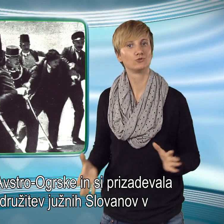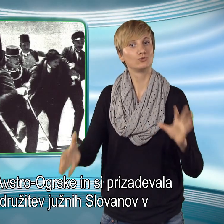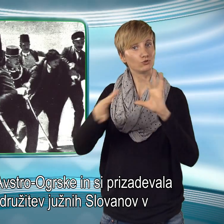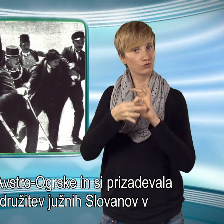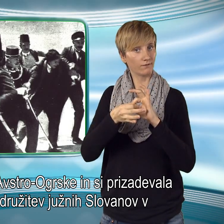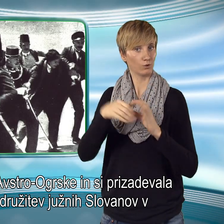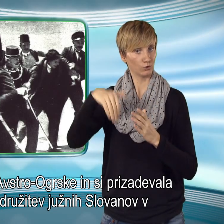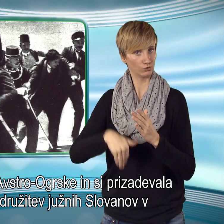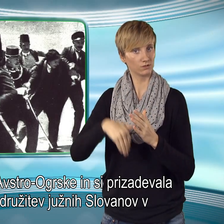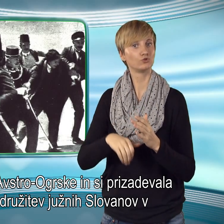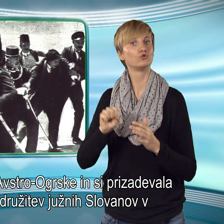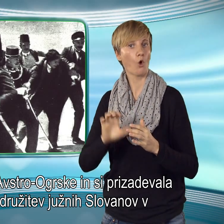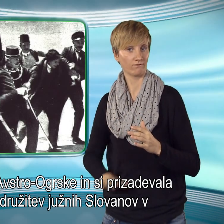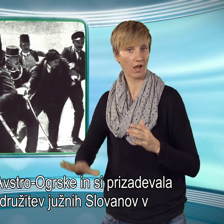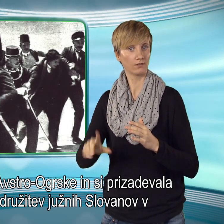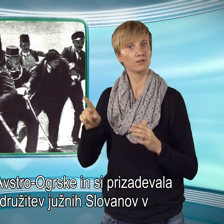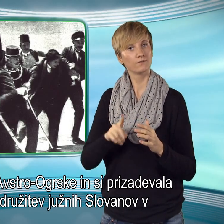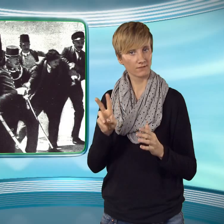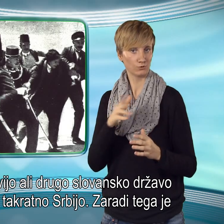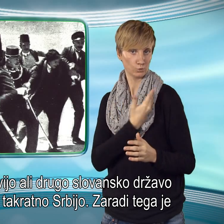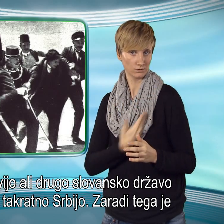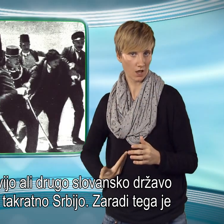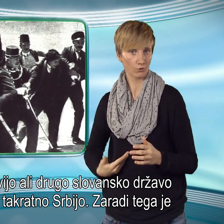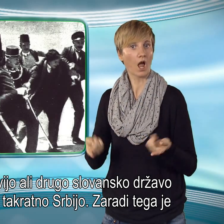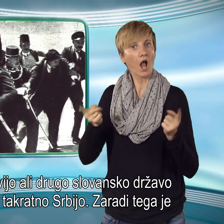ali drugoslovansko državo oziroma takratno Srbijo.